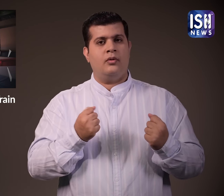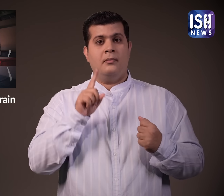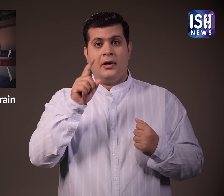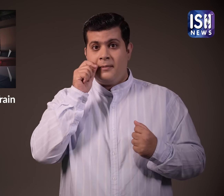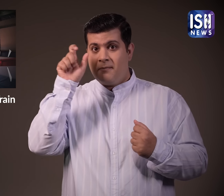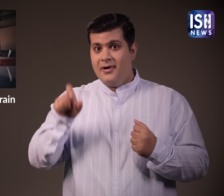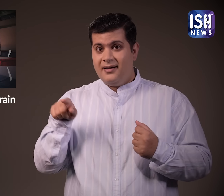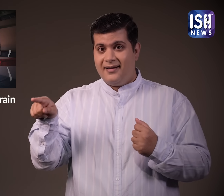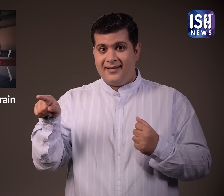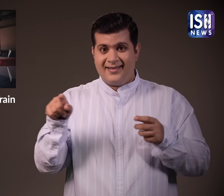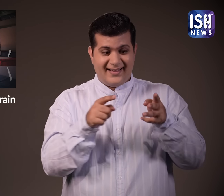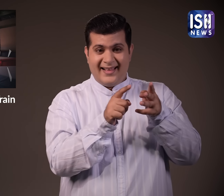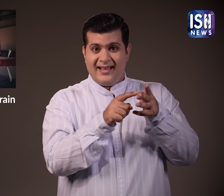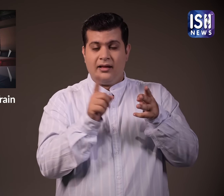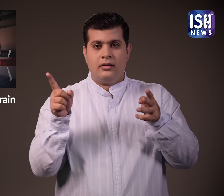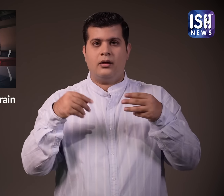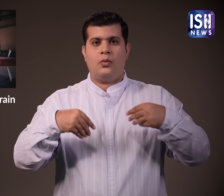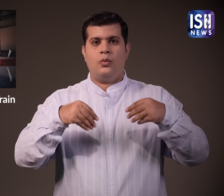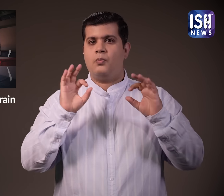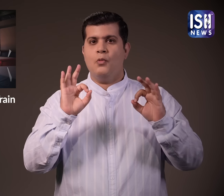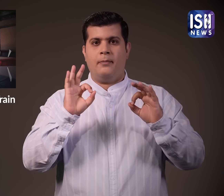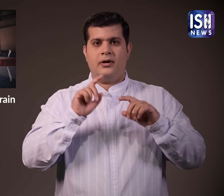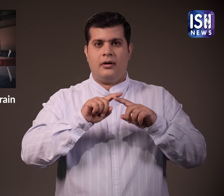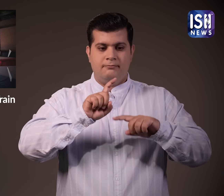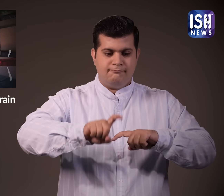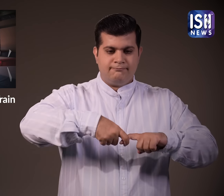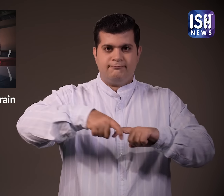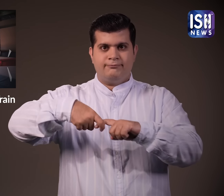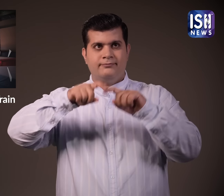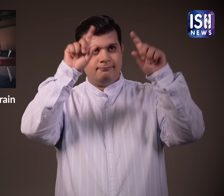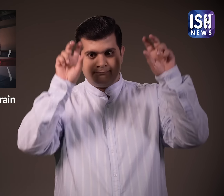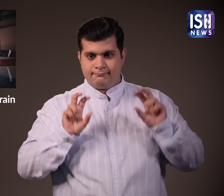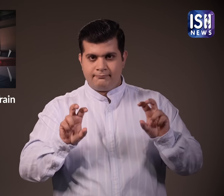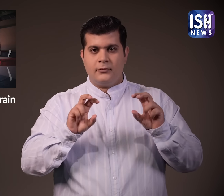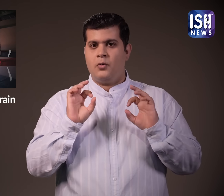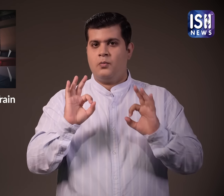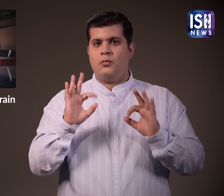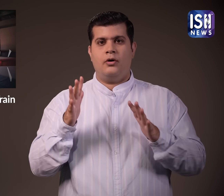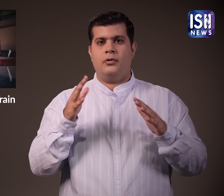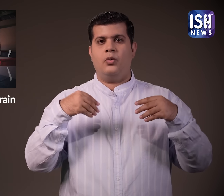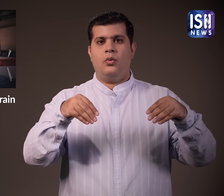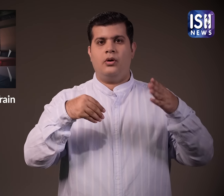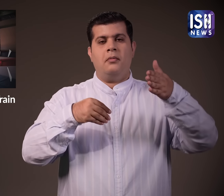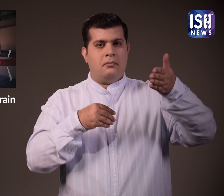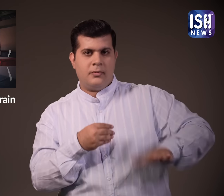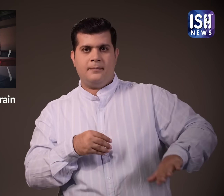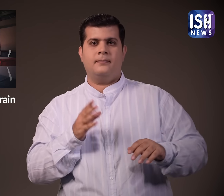उनका दावा है कि बीच वाली बर्थ इसलिए गिरी क्योंकि उस पर बैटे यात्री ने उसकी चेन ठीक से लॉक नहीं की थी